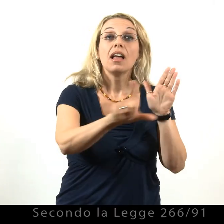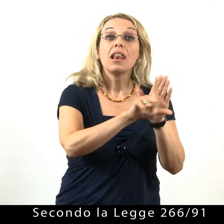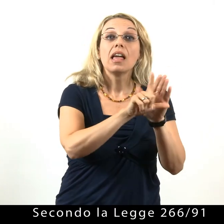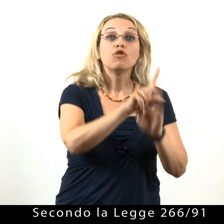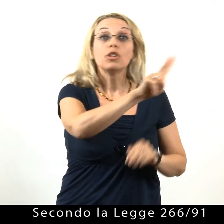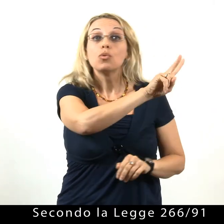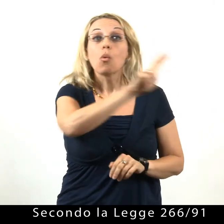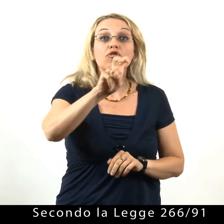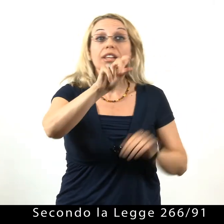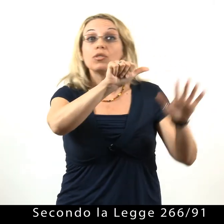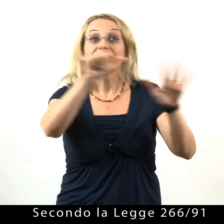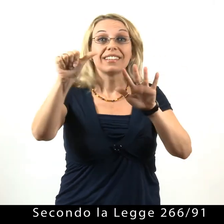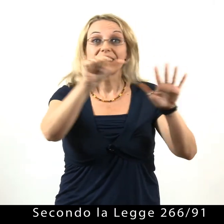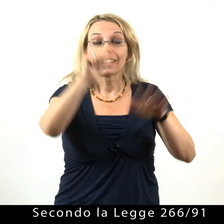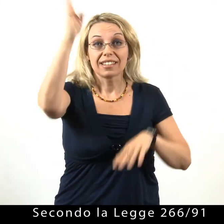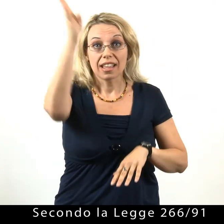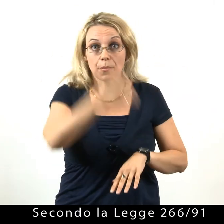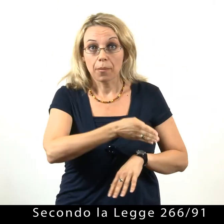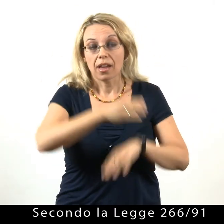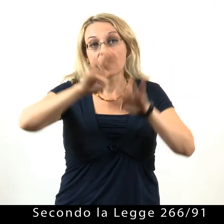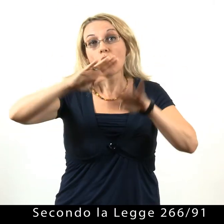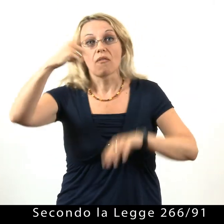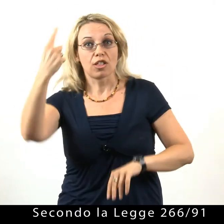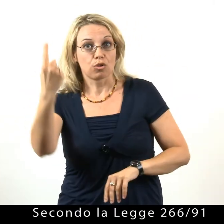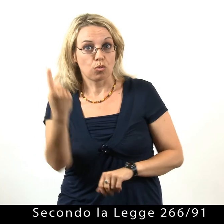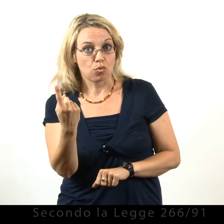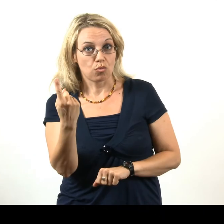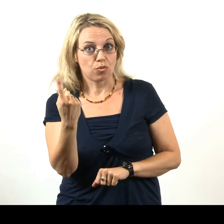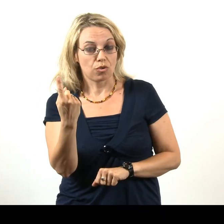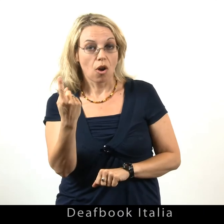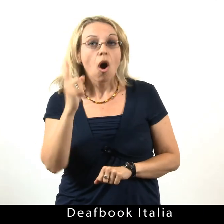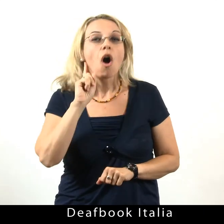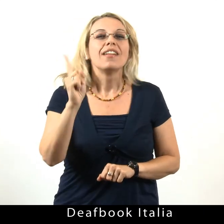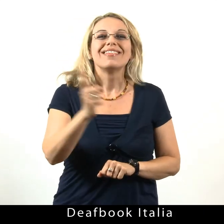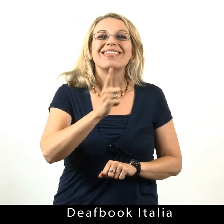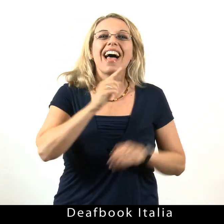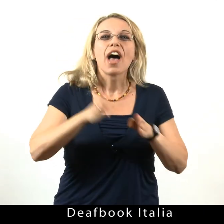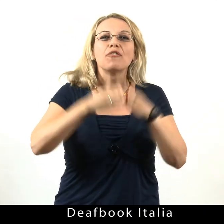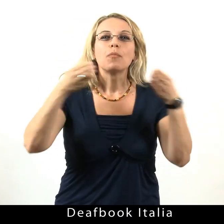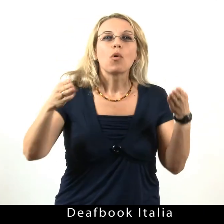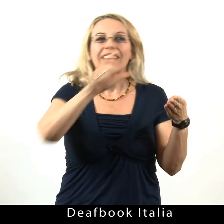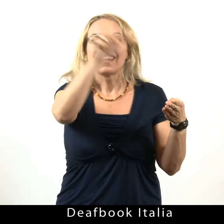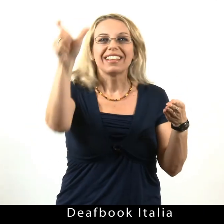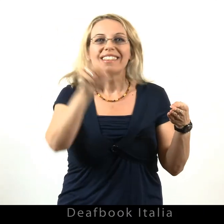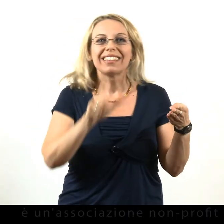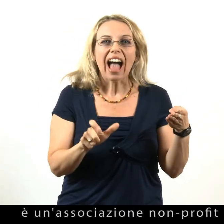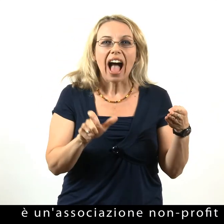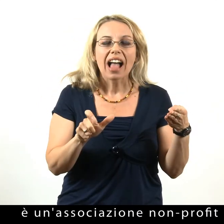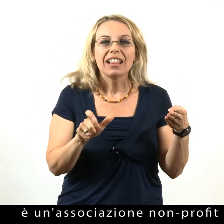Secondo la legge 266.1991, Defbook Italia è un'associazione